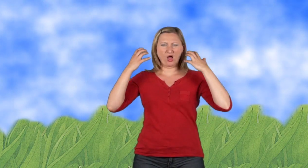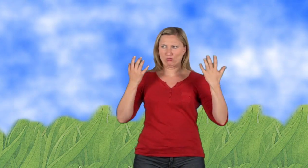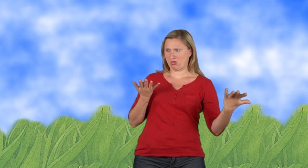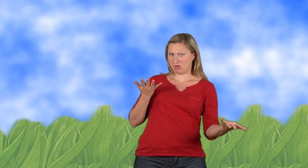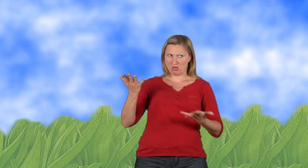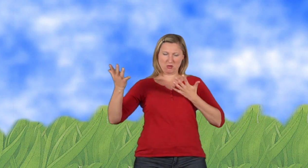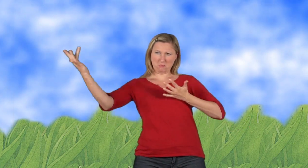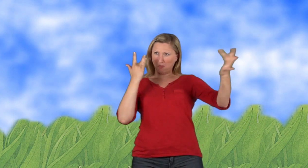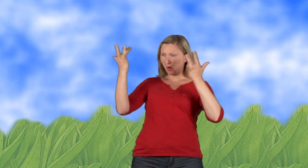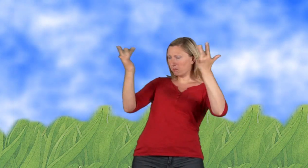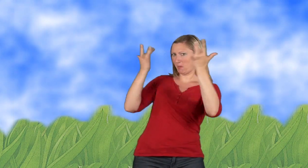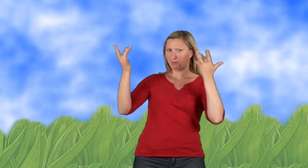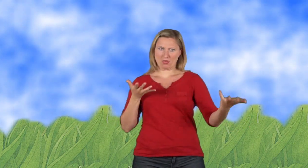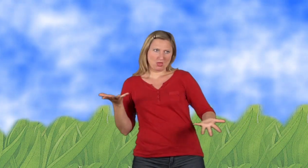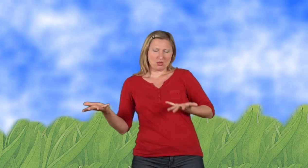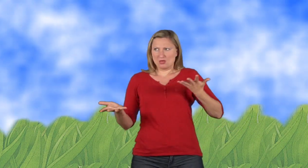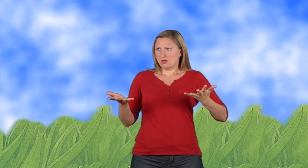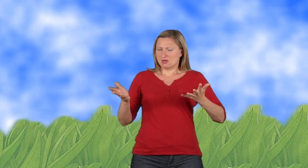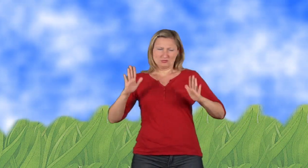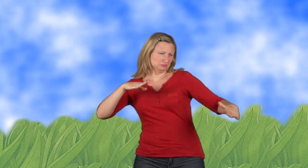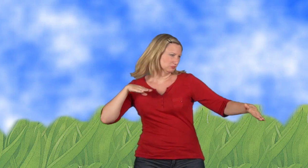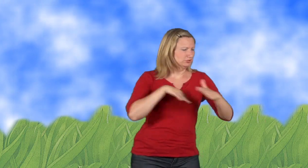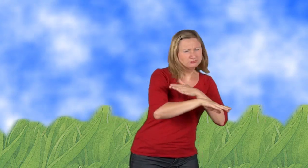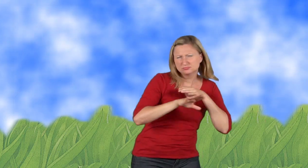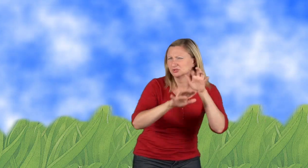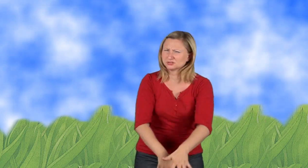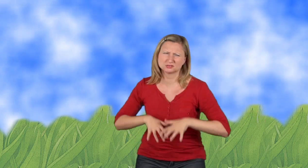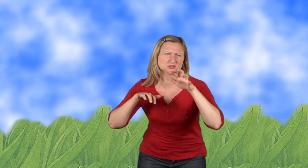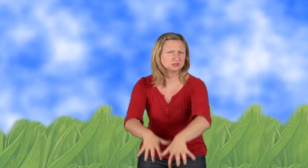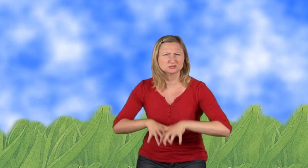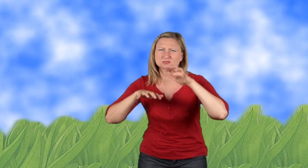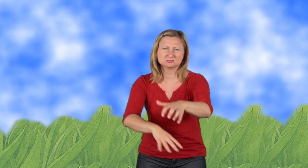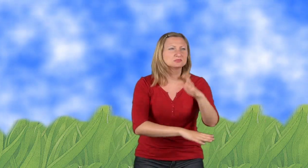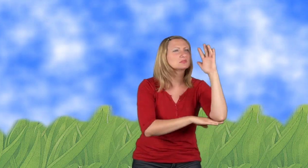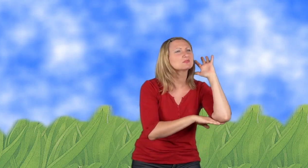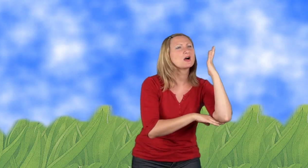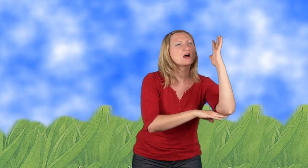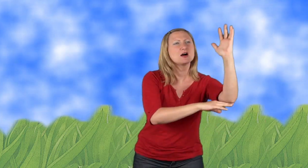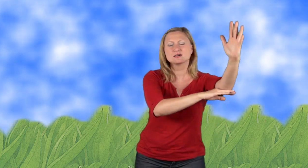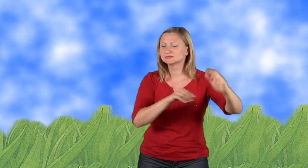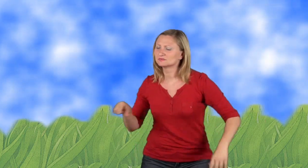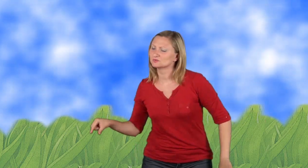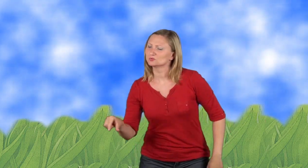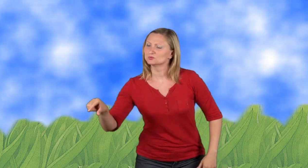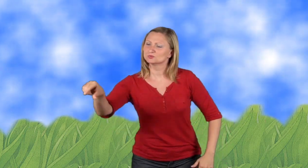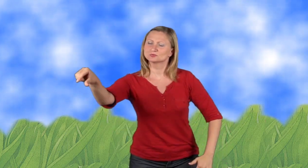Leo blieb nichts anderes übrig, als vor den aufgebrachten Tieren zu fliehen. Er rettete sich in einen